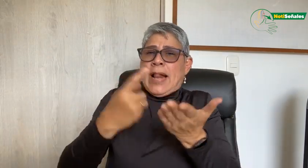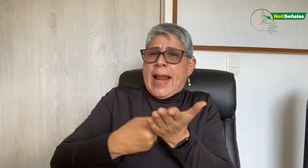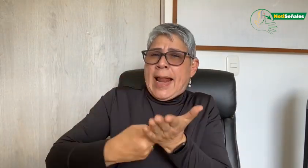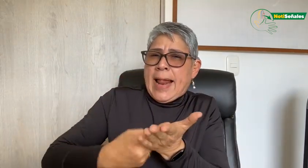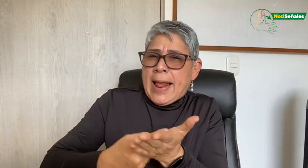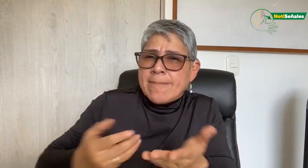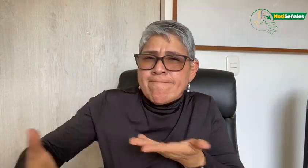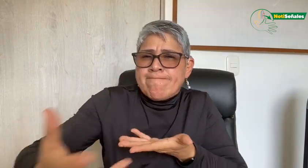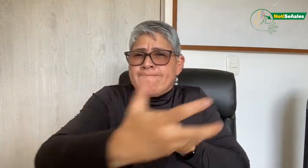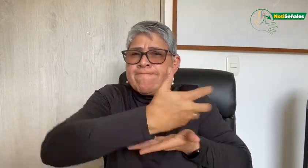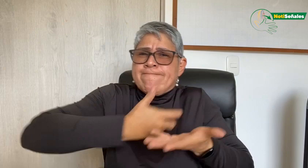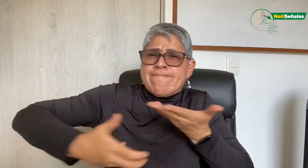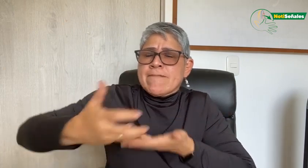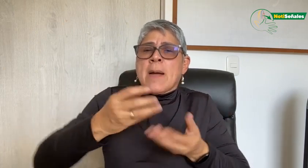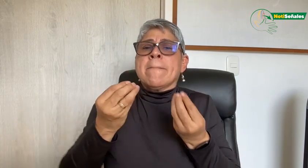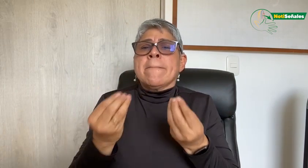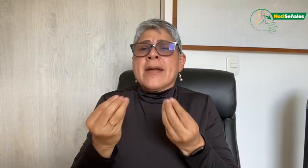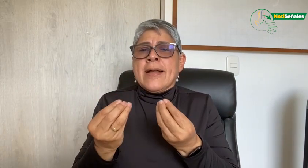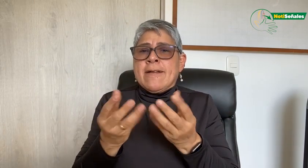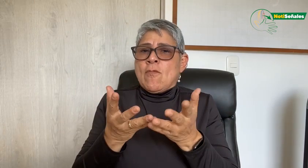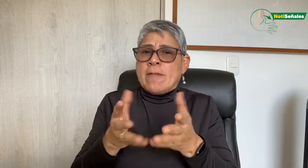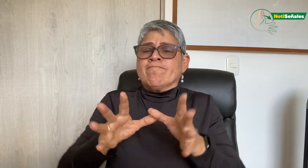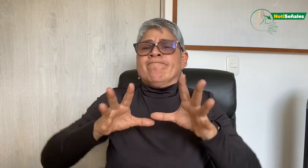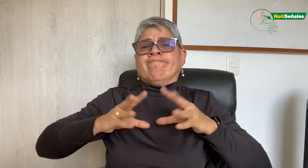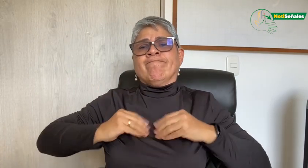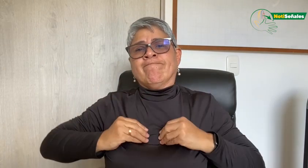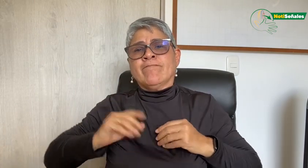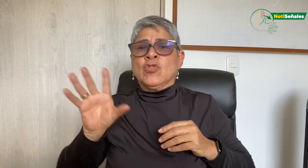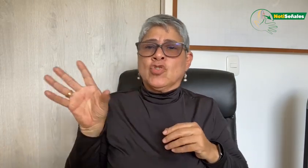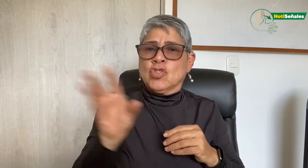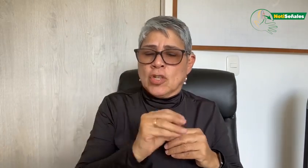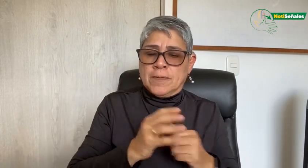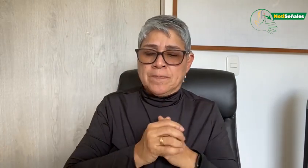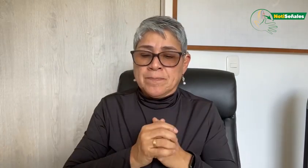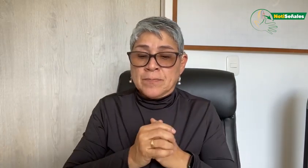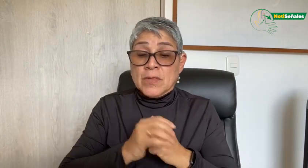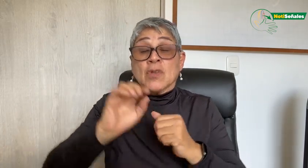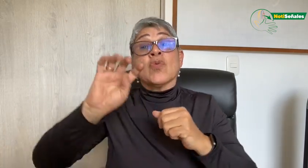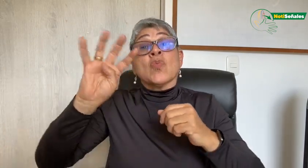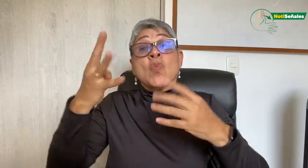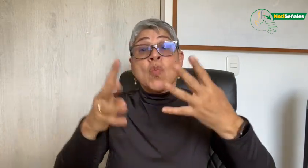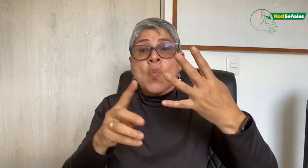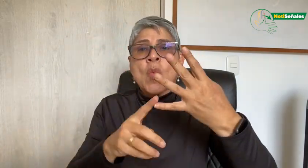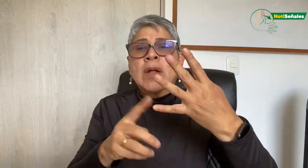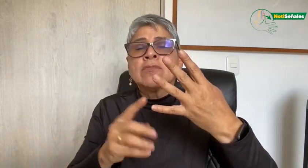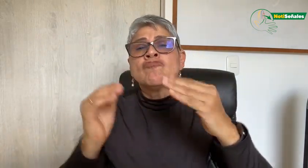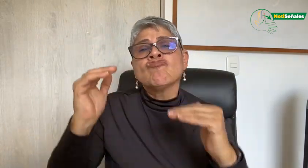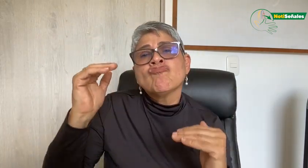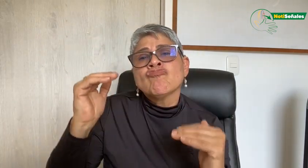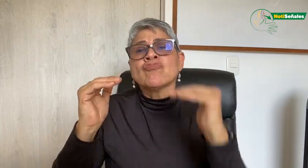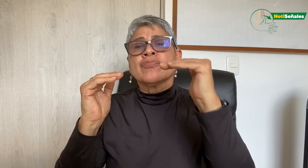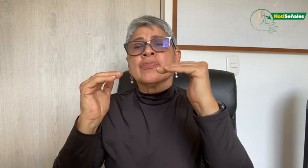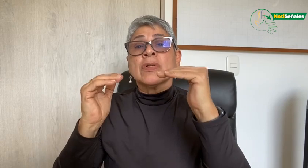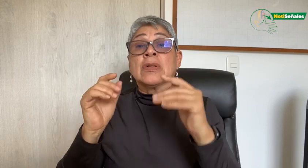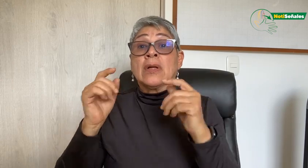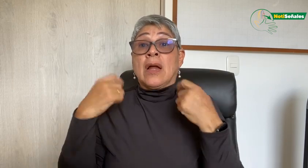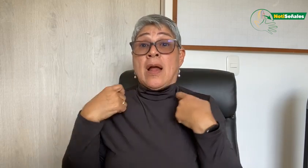o a la lengua de señas, fomentando la concertación, socialización y aceptación de todos. El cuarto